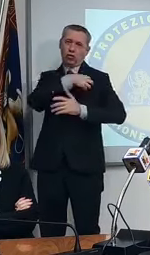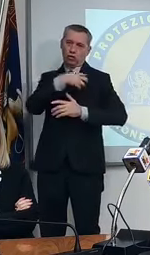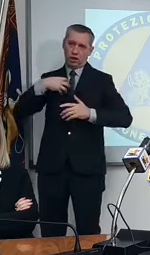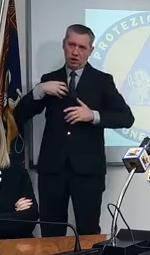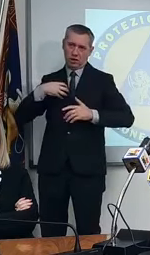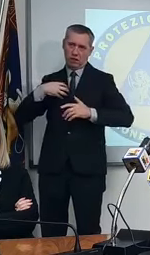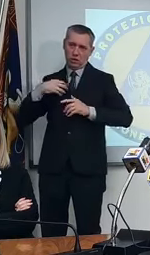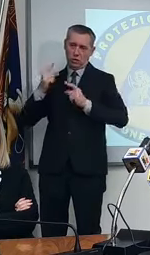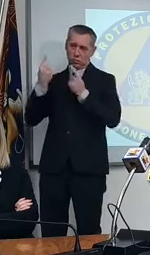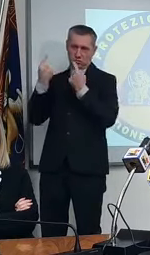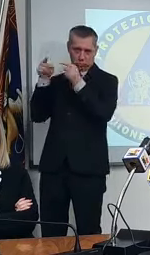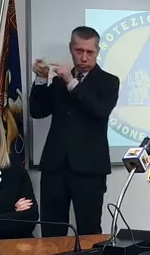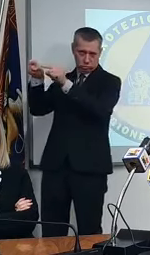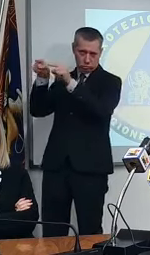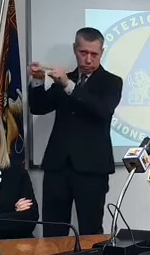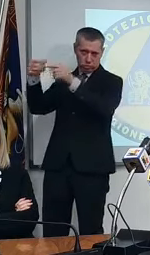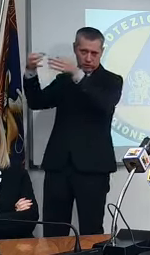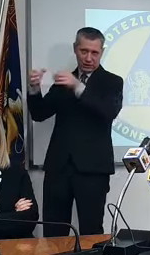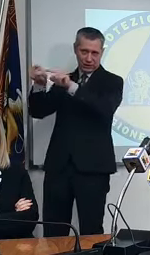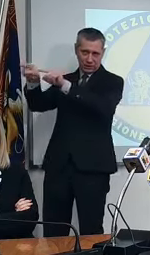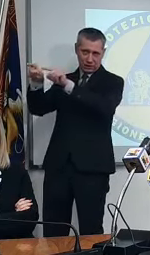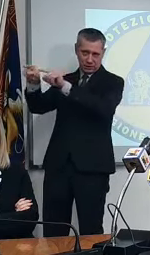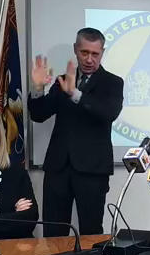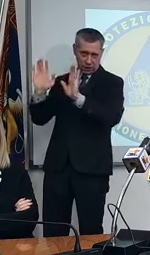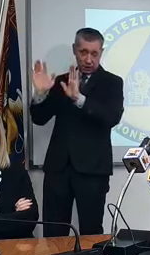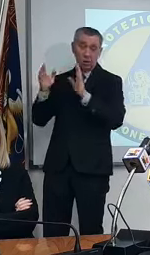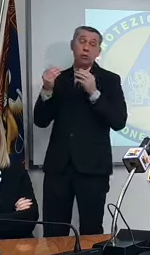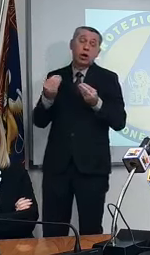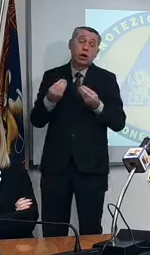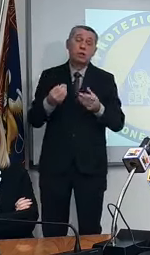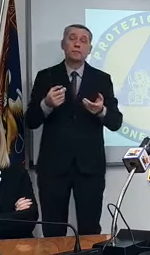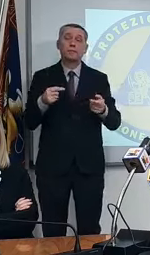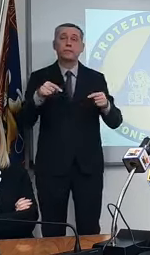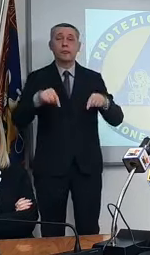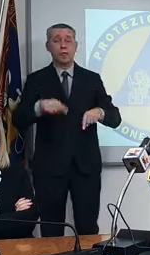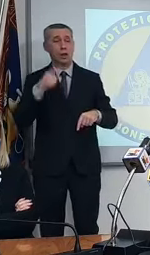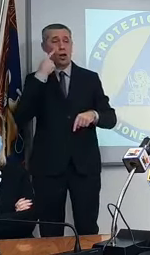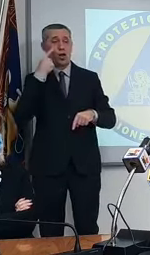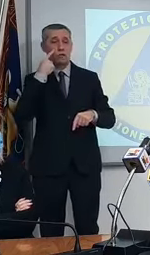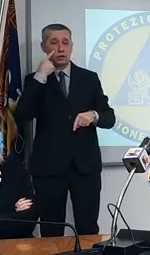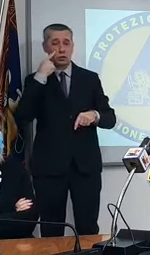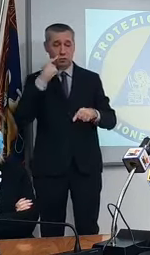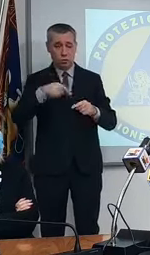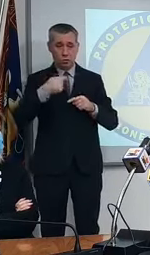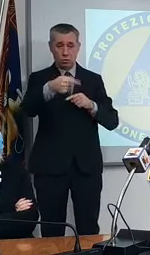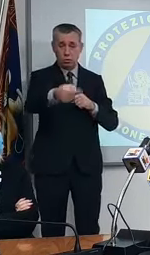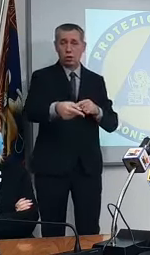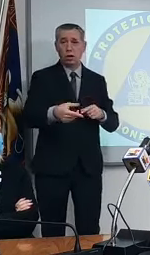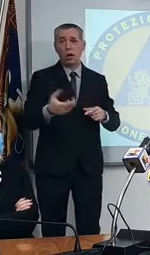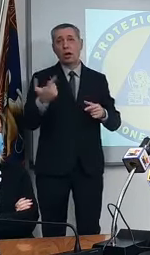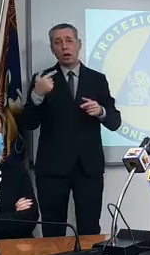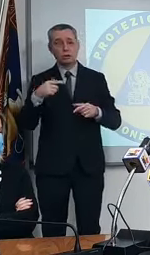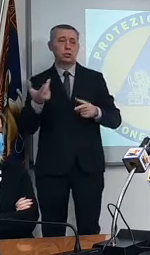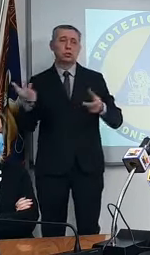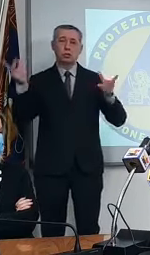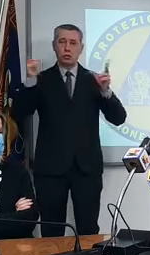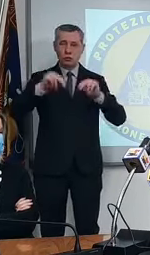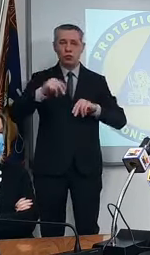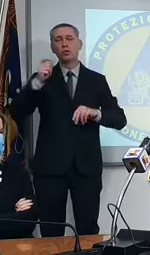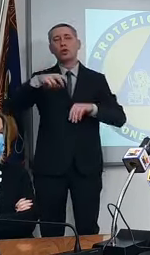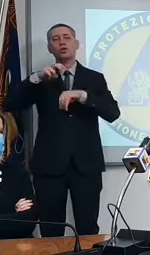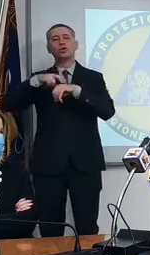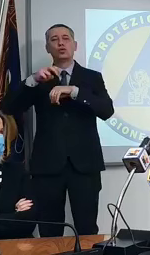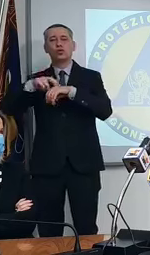però però è pur vero guardate adesso in questi giorni vedo sta poteosi adesso ci mancheranno i virologi che verranno a spiegarci anche sta